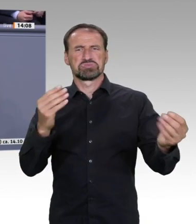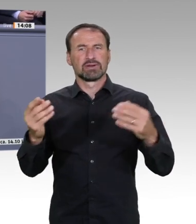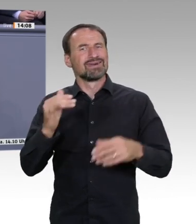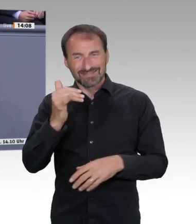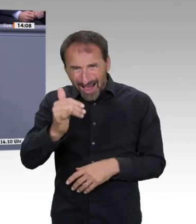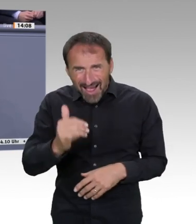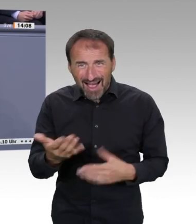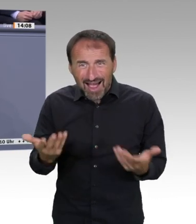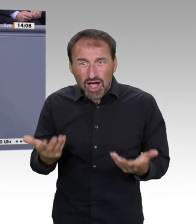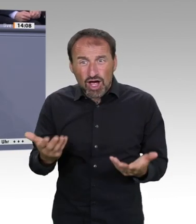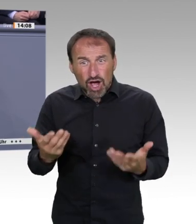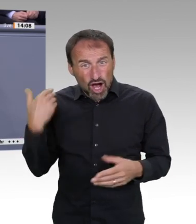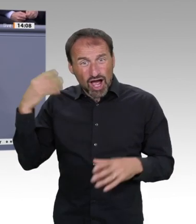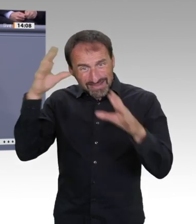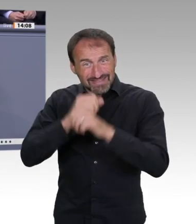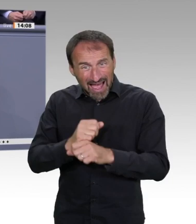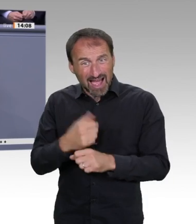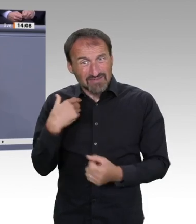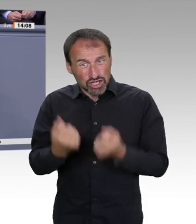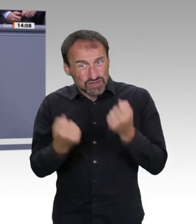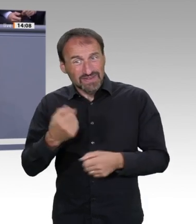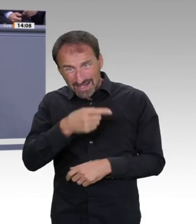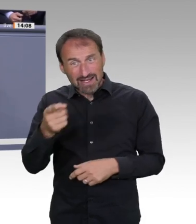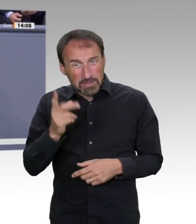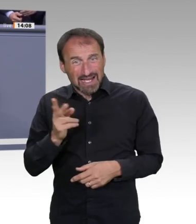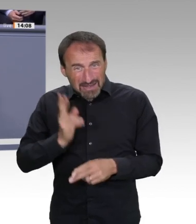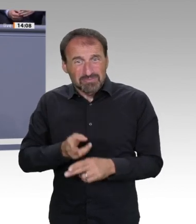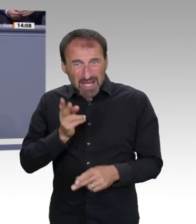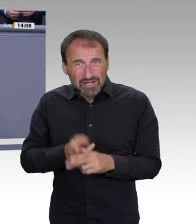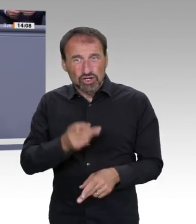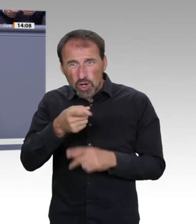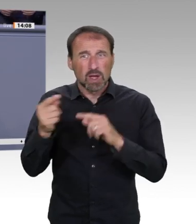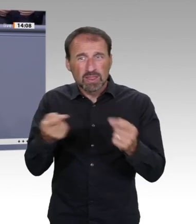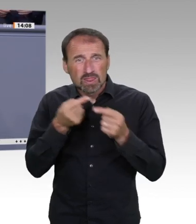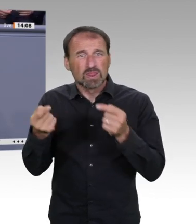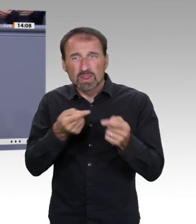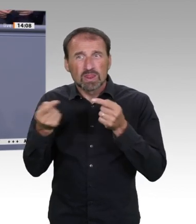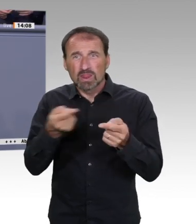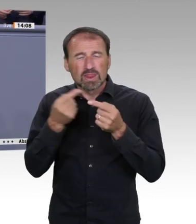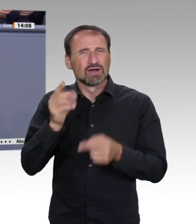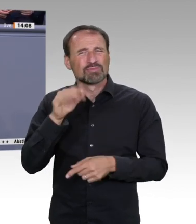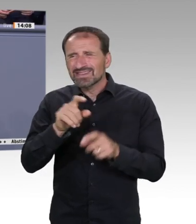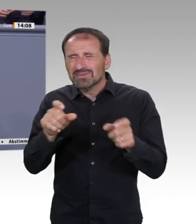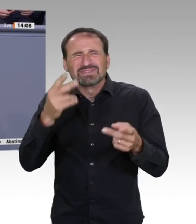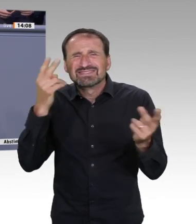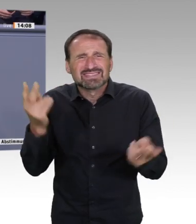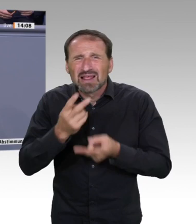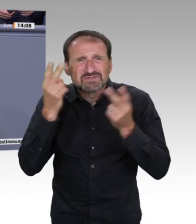brauchen ein grundsätzliches Bekenntnis der Bundesregierung zur Förderung dieser Zukunftsthemen mit der höchsten politischen